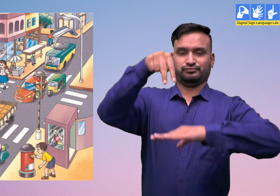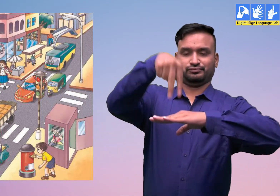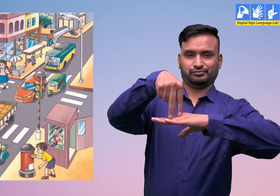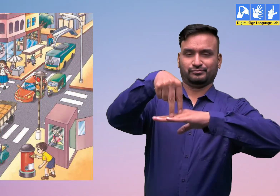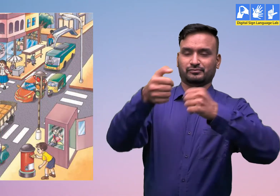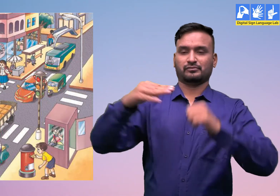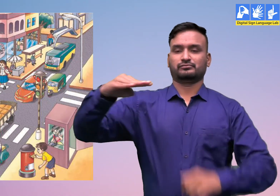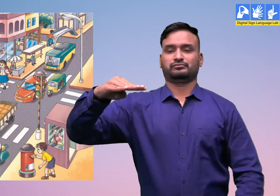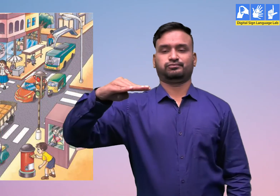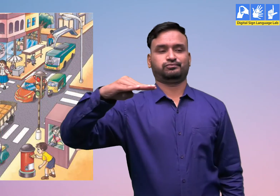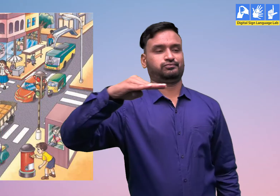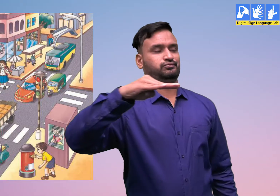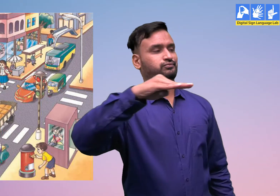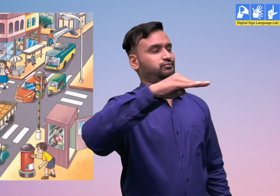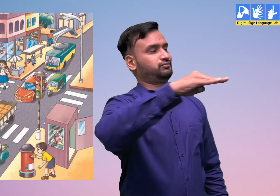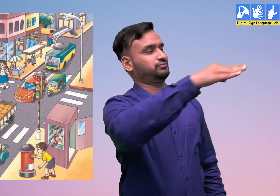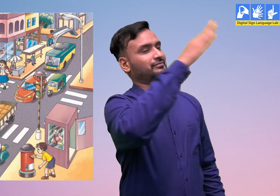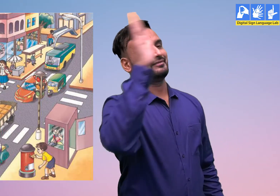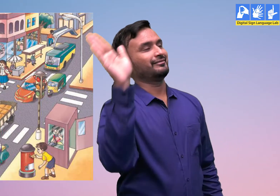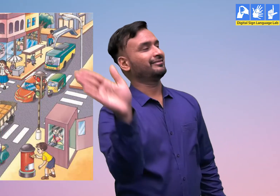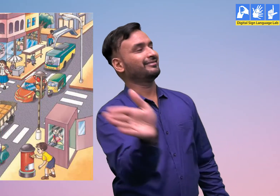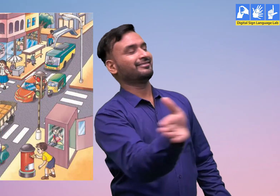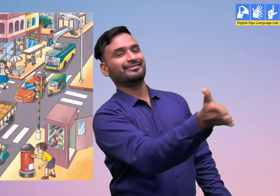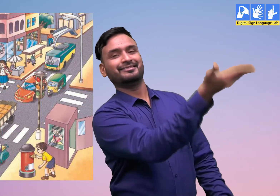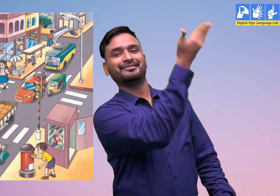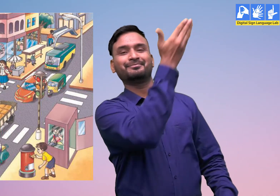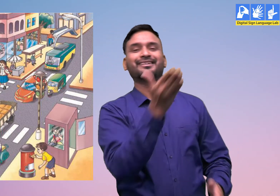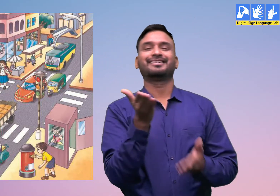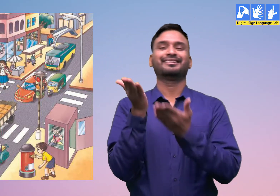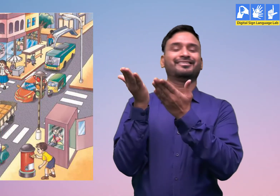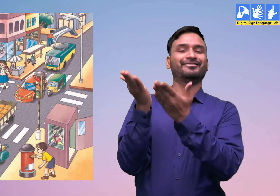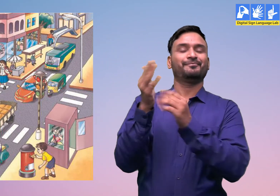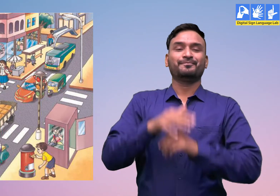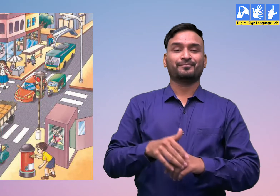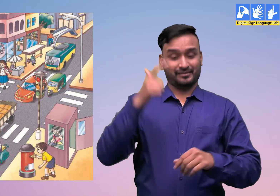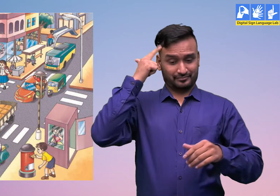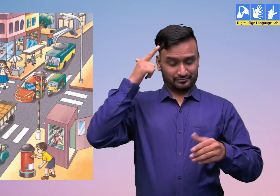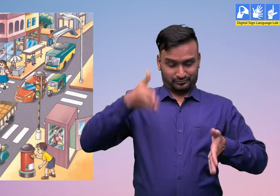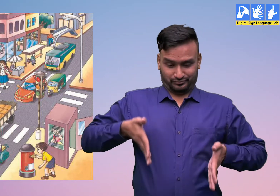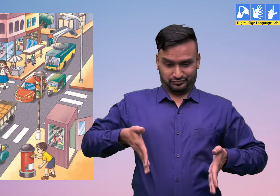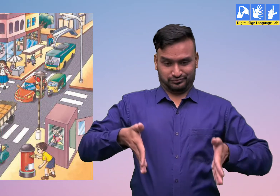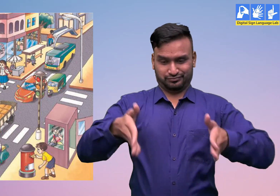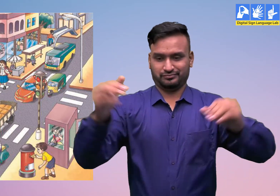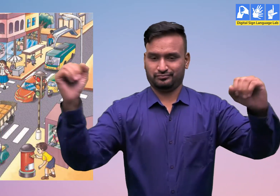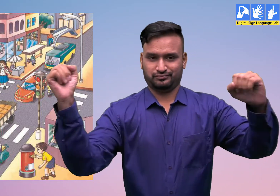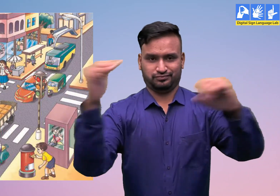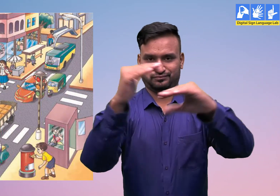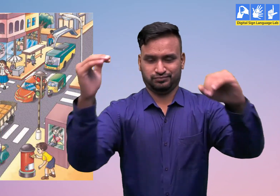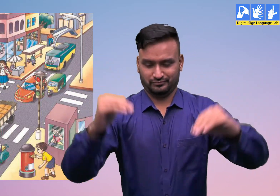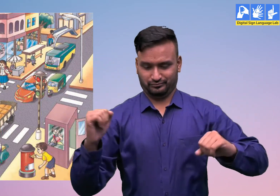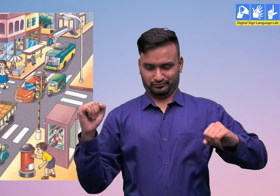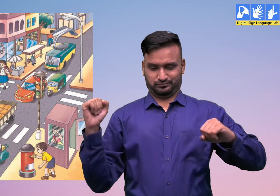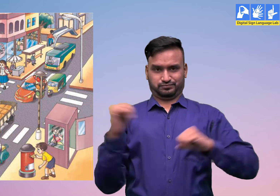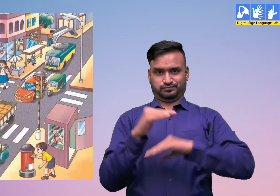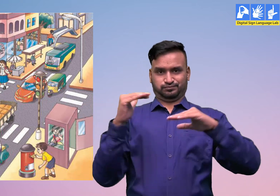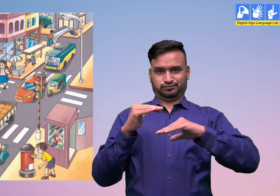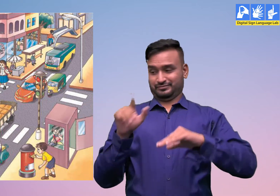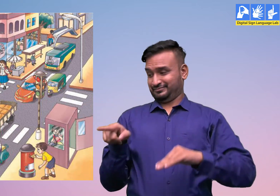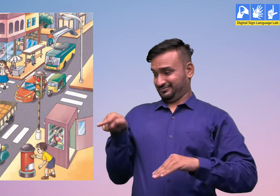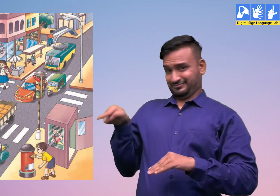जैसे ही बस आती है वह बस में बेट कर चला जाएगा पीछे वाली सडक पर एक पुल बना